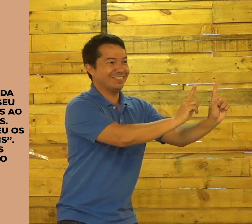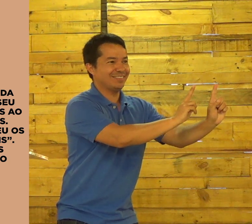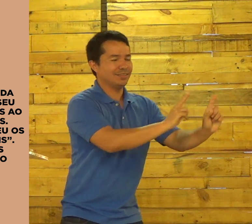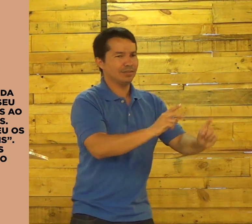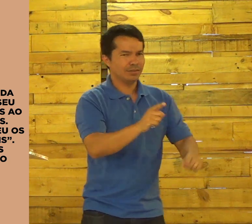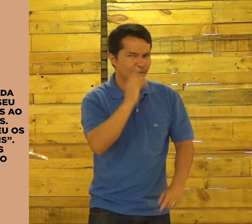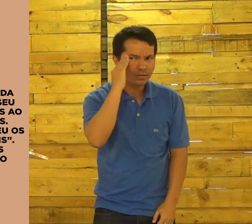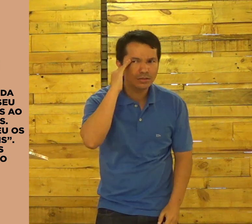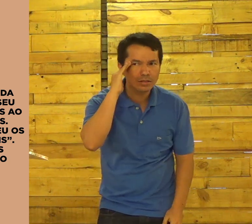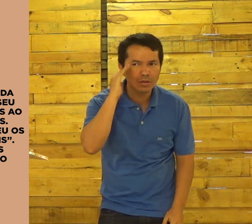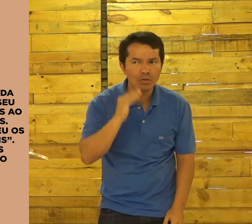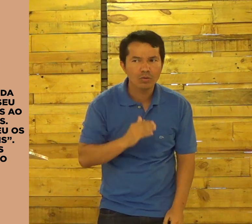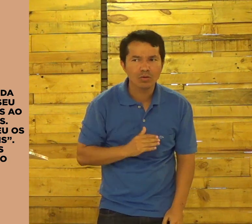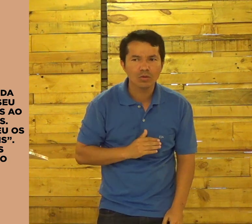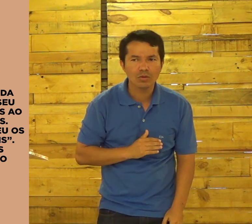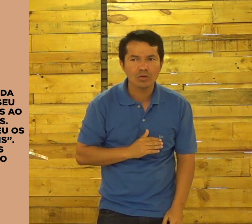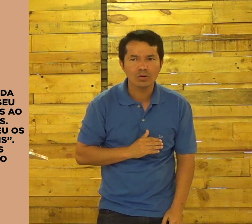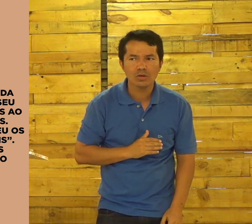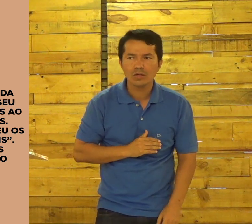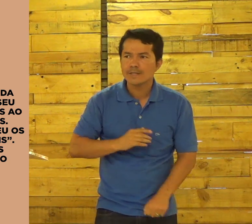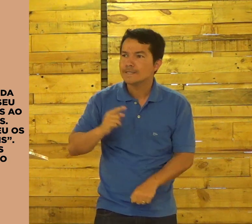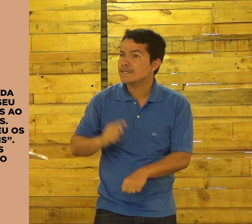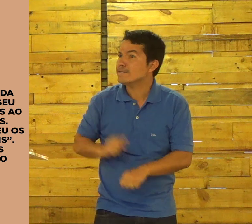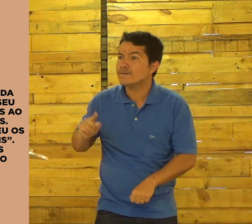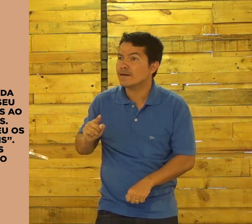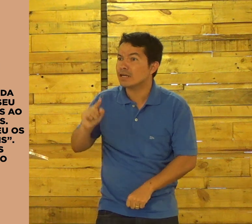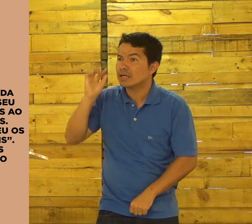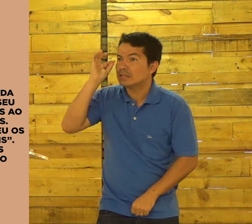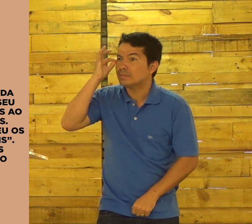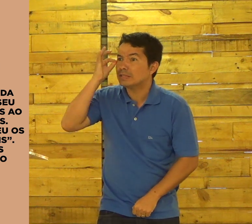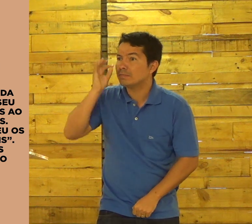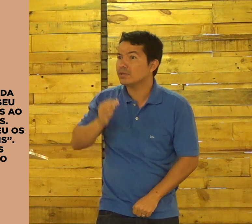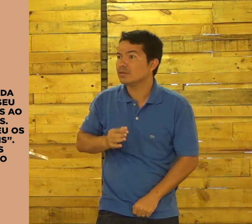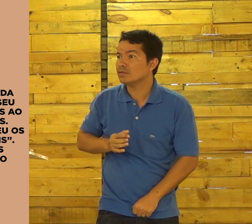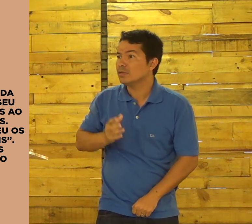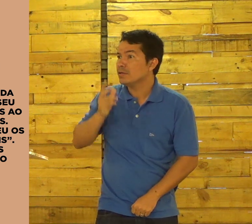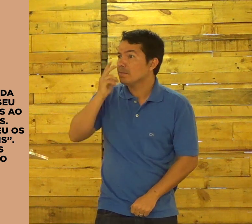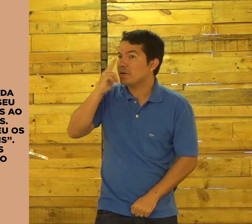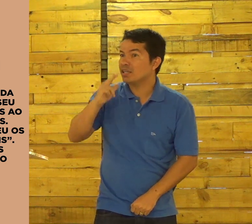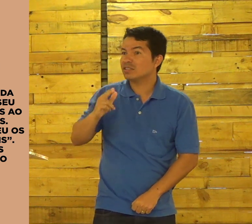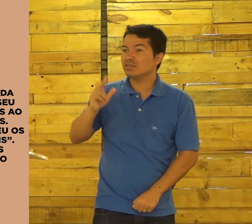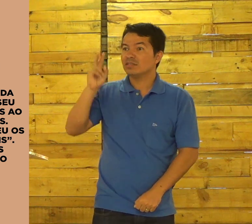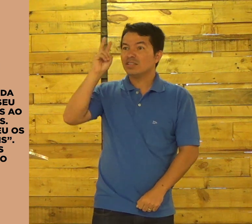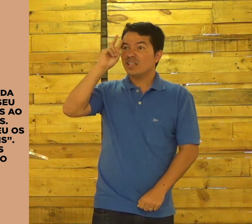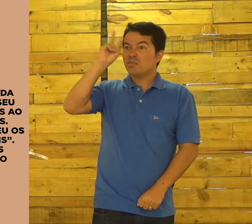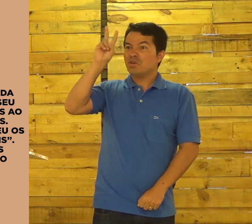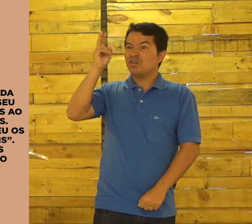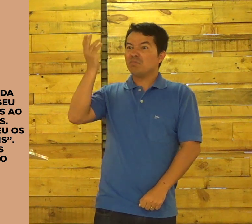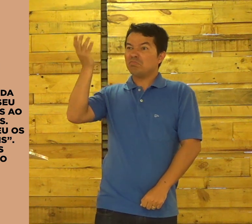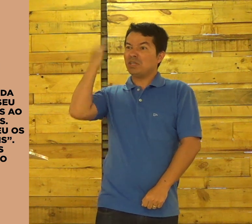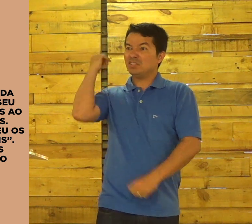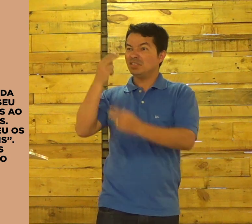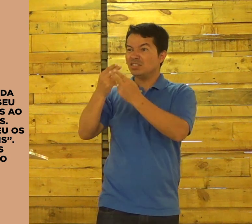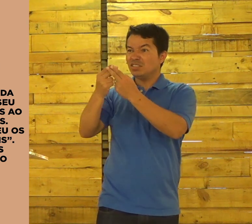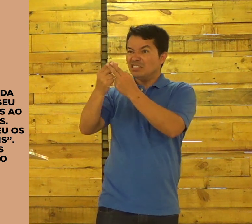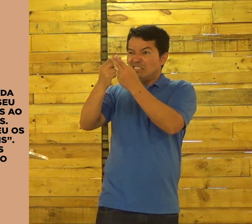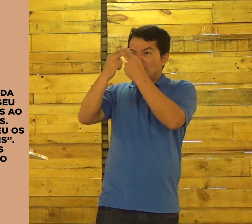Você entende? Naquele exato momento. Parece que eles se